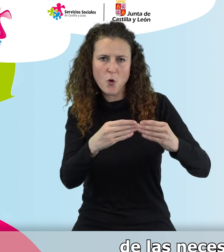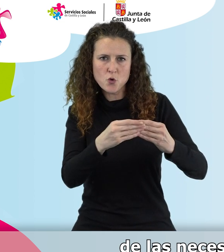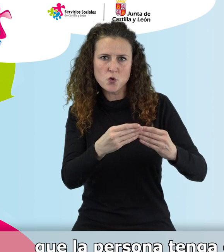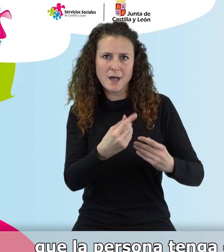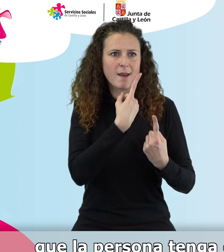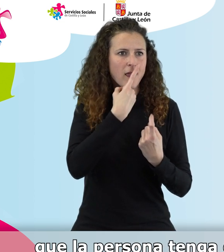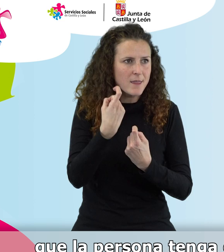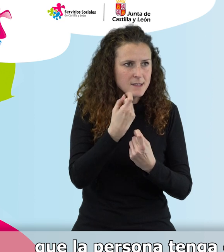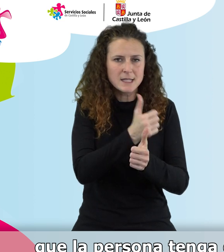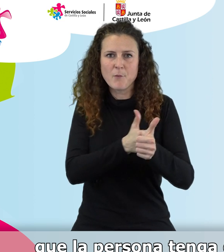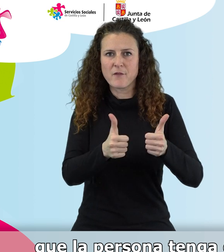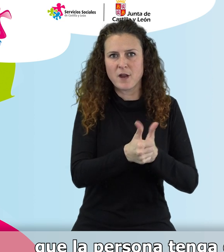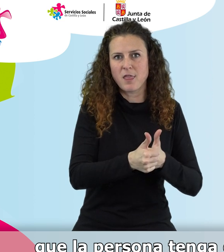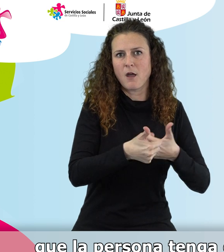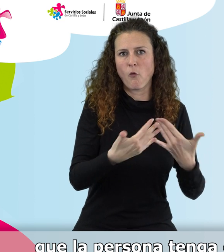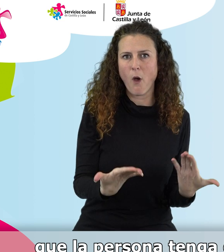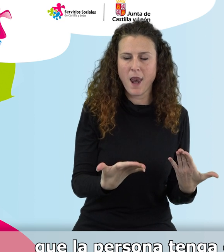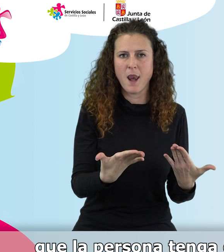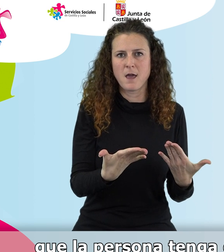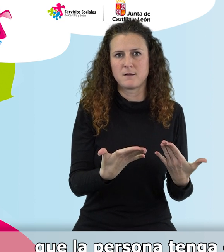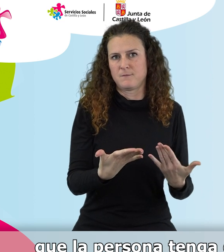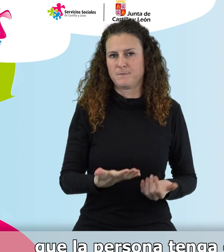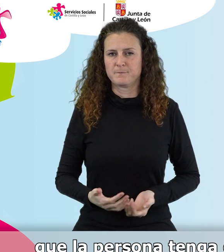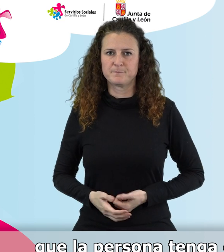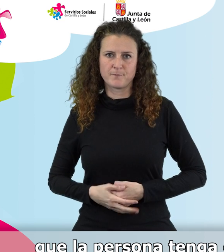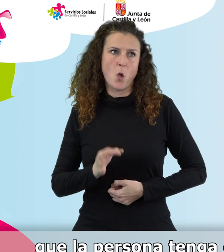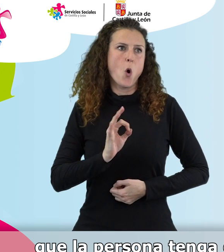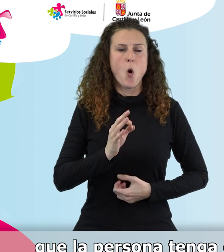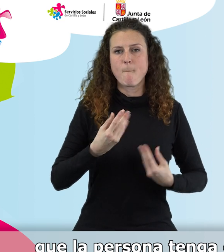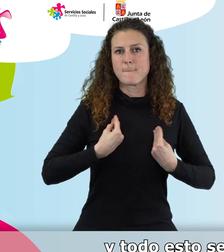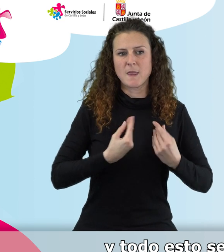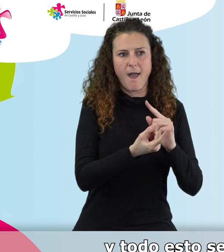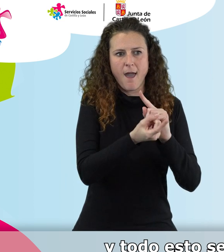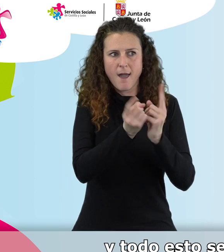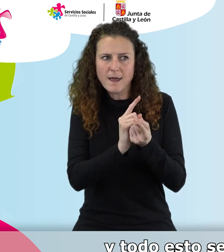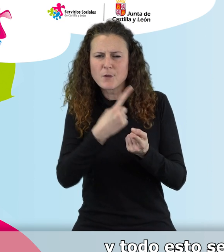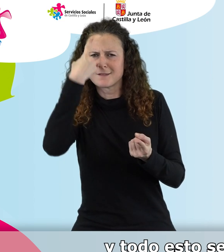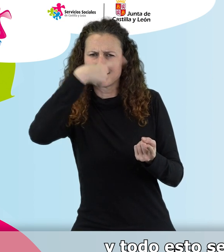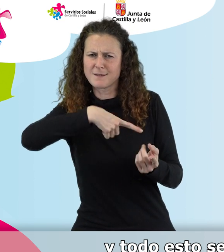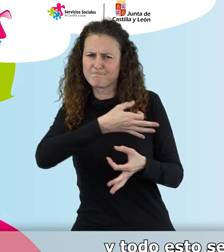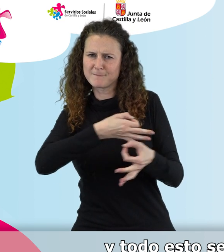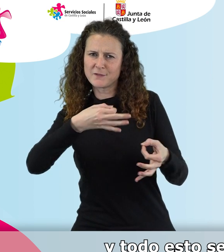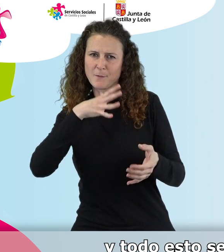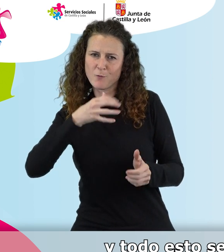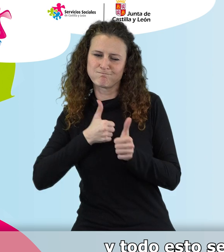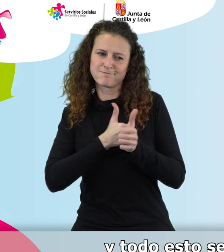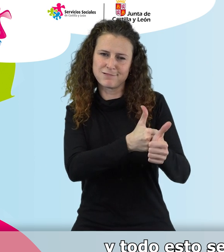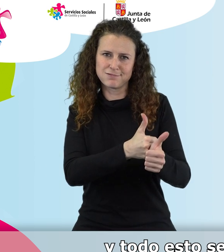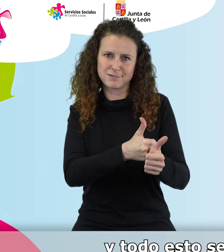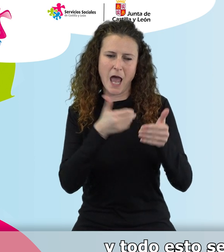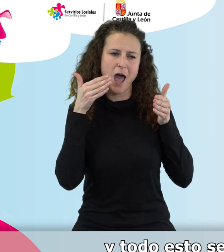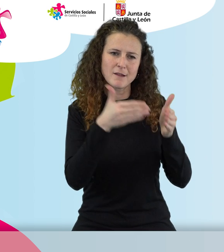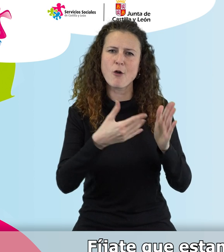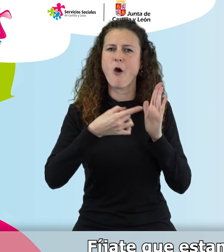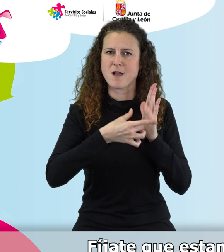las preferencias que la persona tenga o de los cambios que se vayan produciendo. Y todo esto se traduce en una atención de una gran